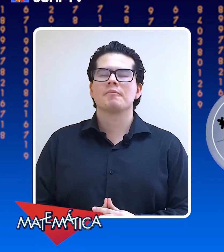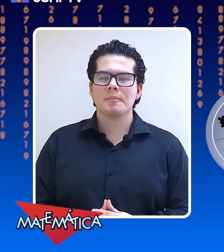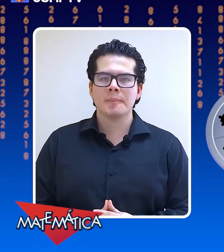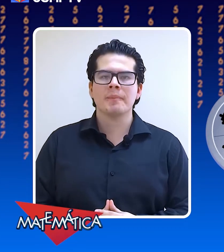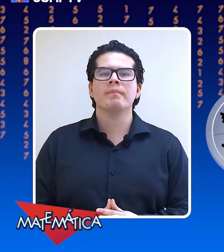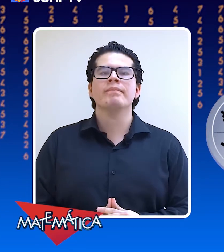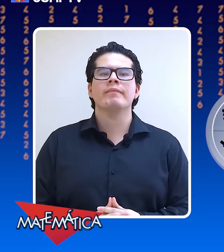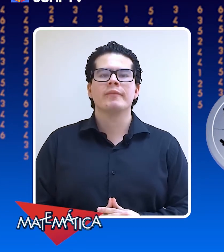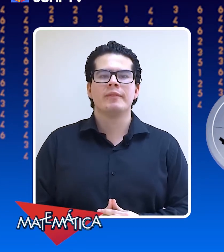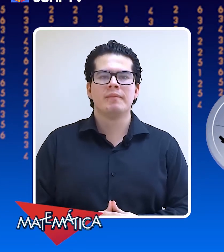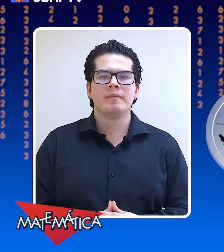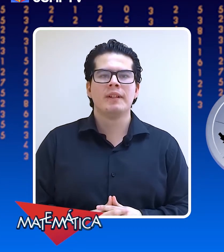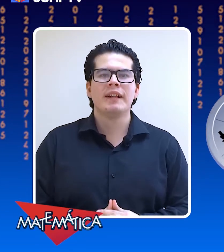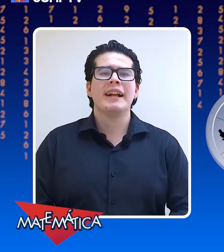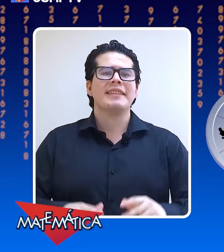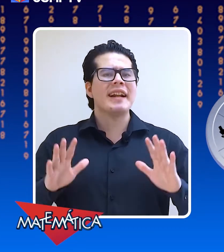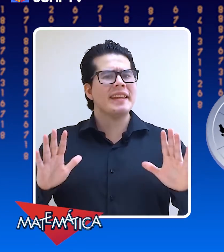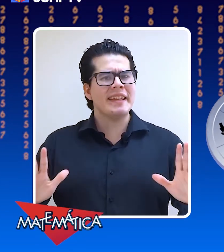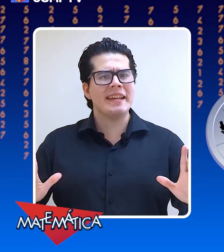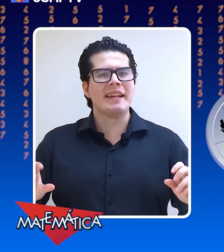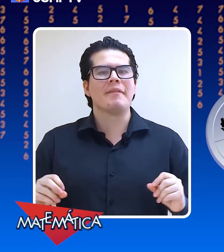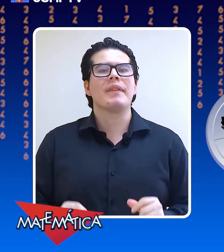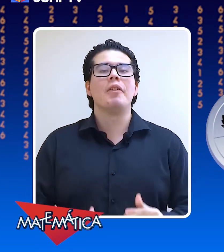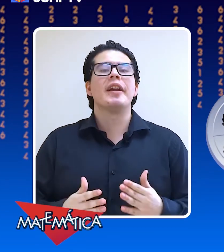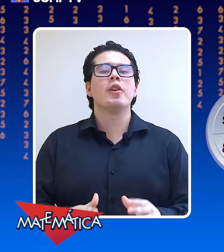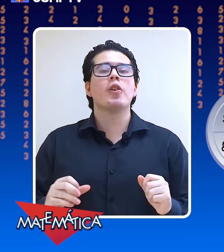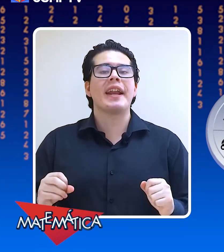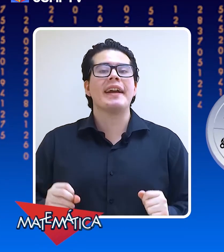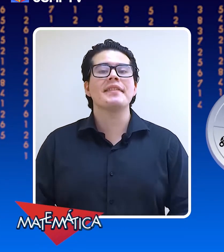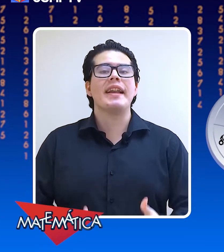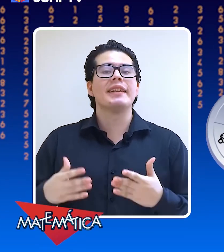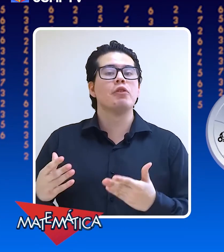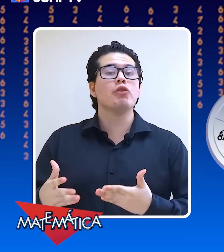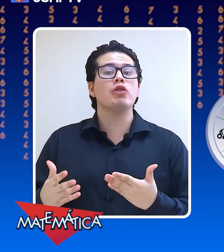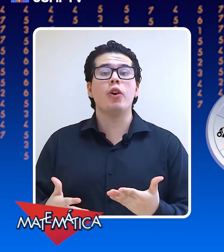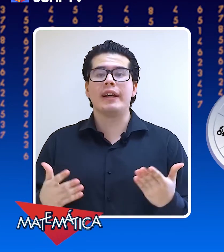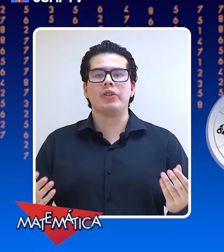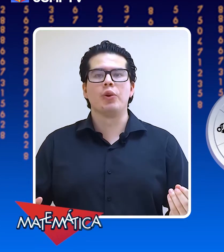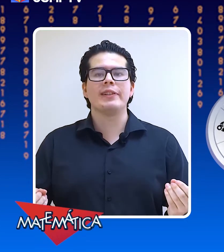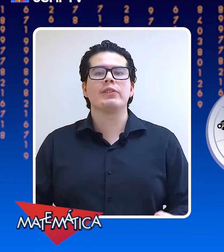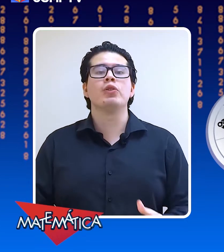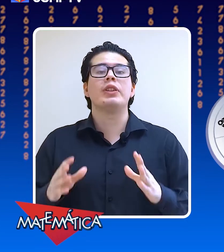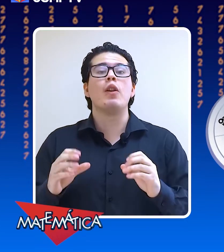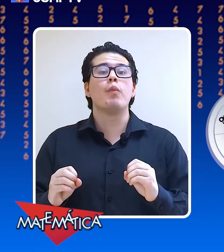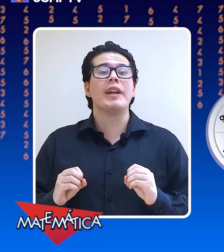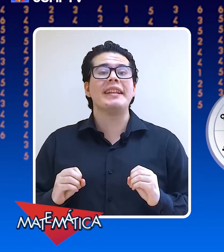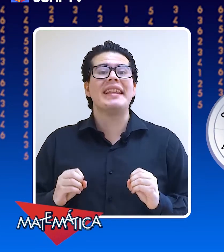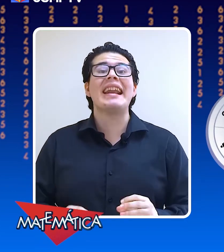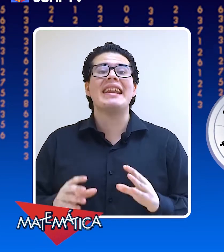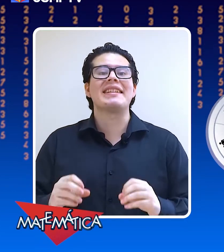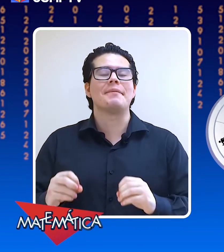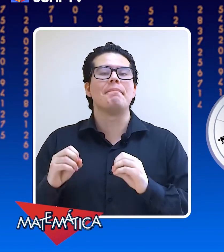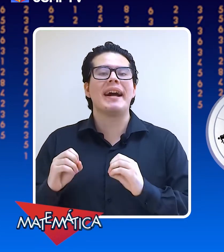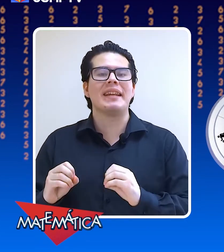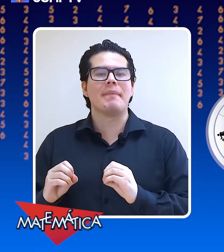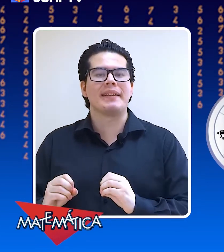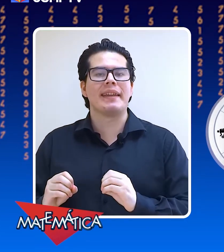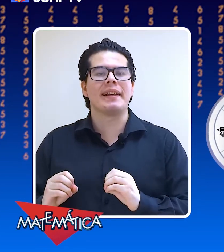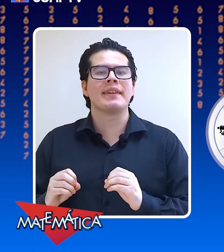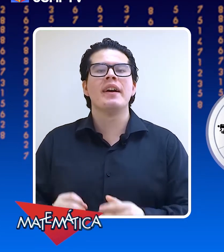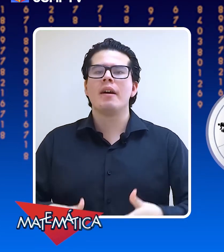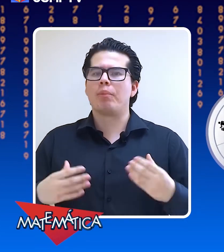cosas y el tiempo no me alcanza. Tranquila, aunque no lo creas, la solución a todo esto te lo pueden dar las